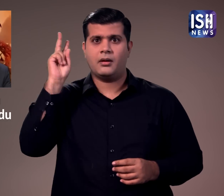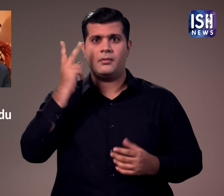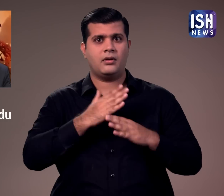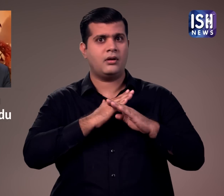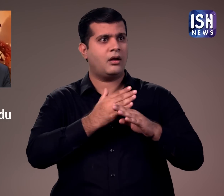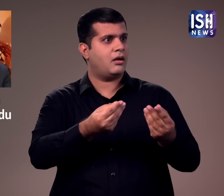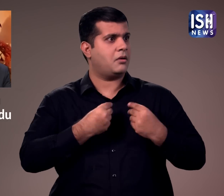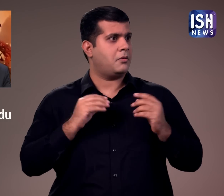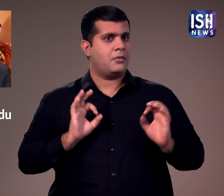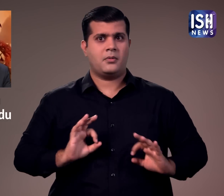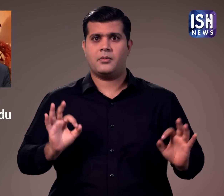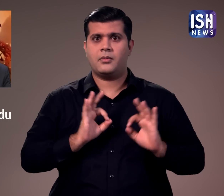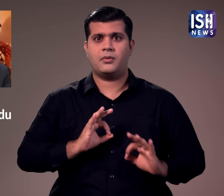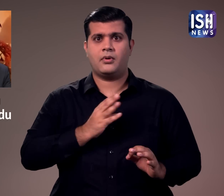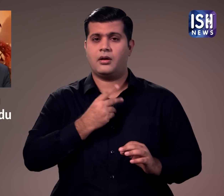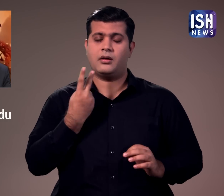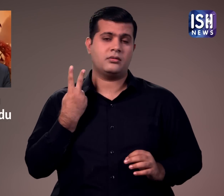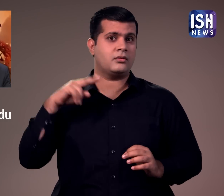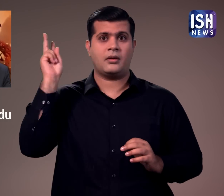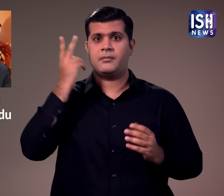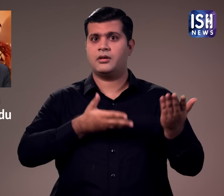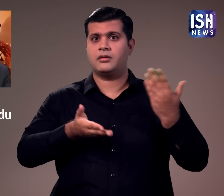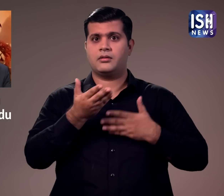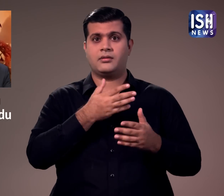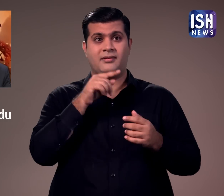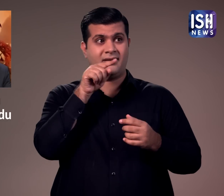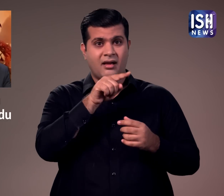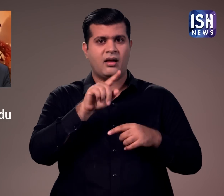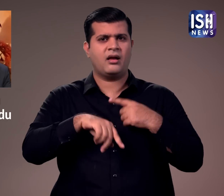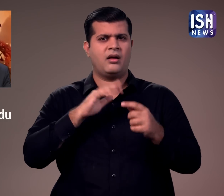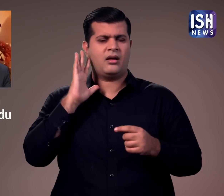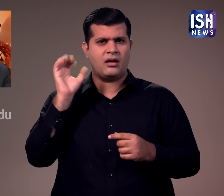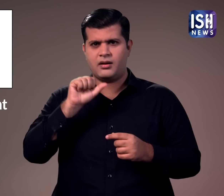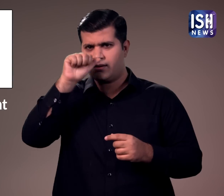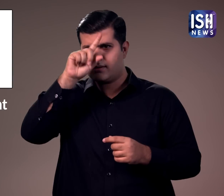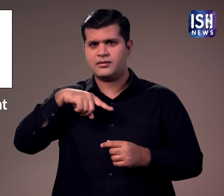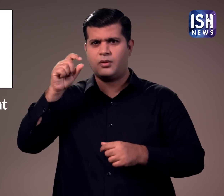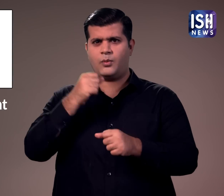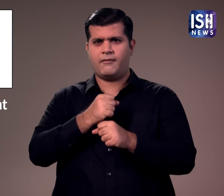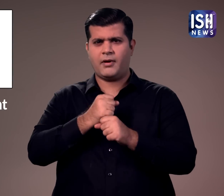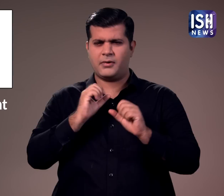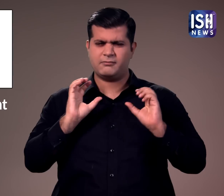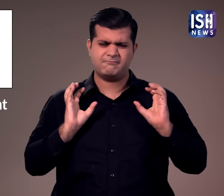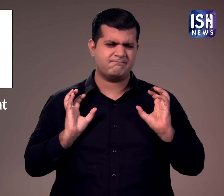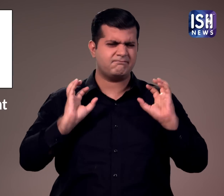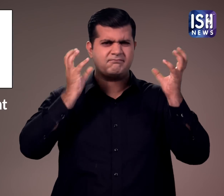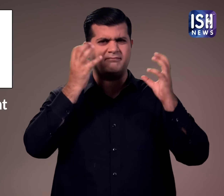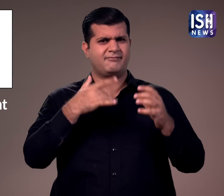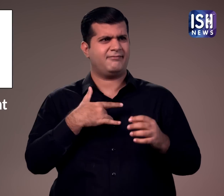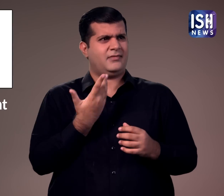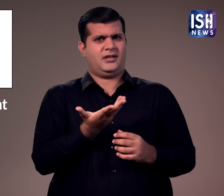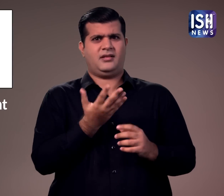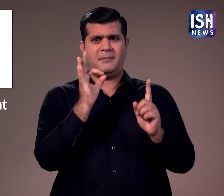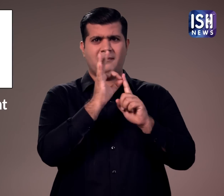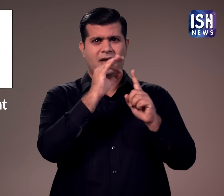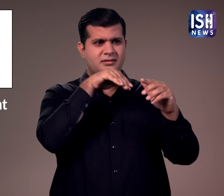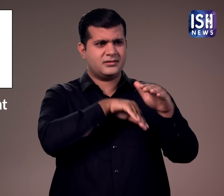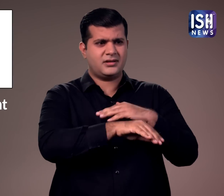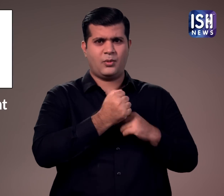अब डर के साय में जी रहे है क्यूकि उन्हें कोई सुरक्षा नहीं मिली। भारत सरकार को पाकिस्तान में अल्प संग्यक हिंदू समुदाई के